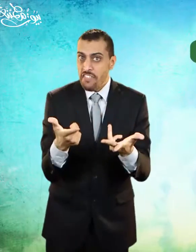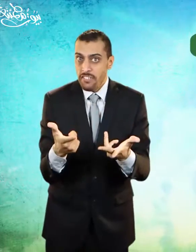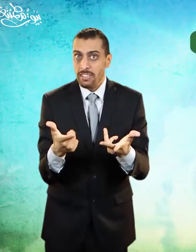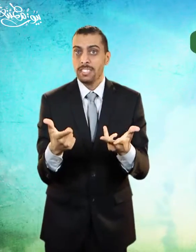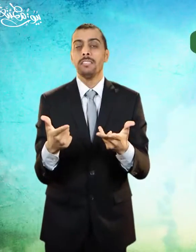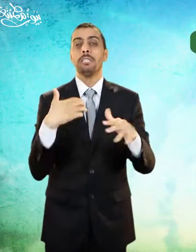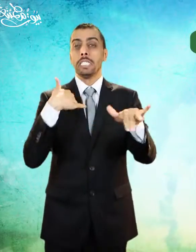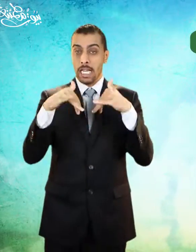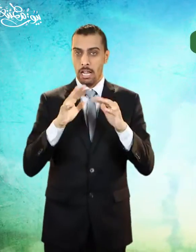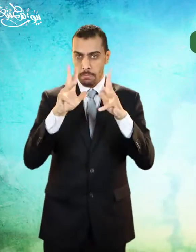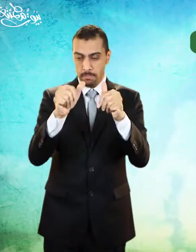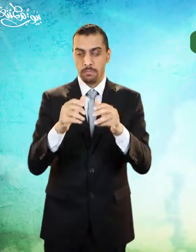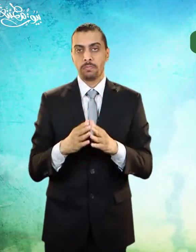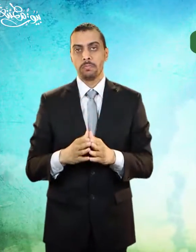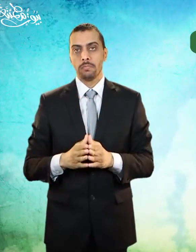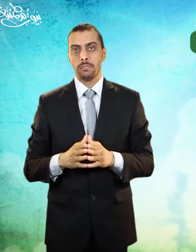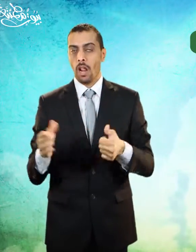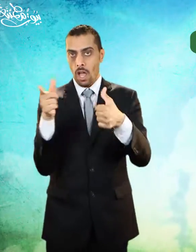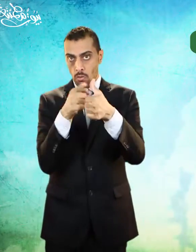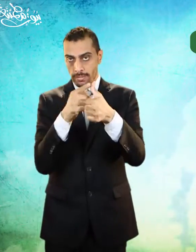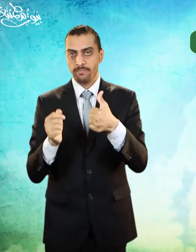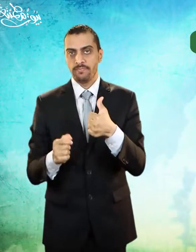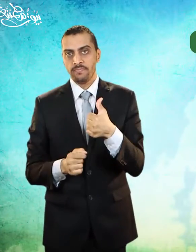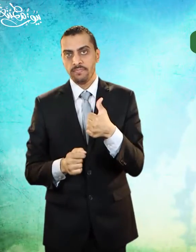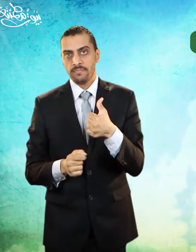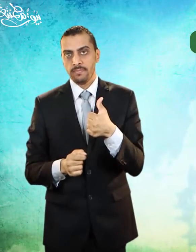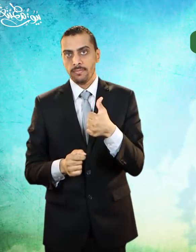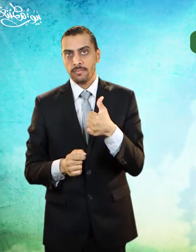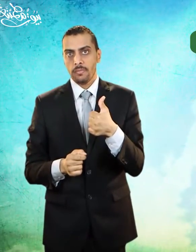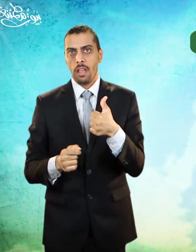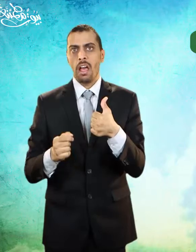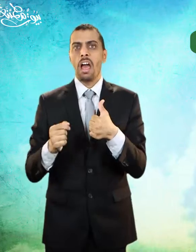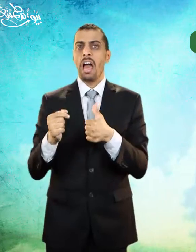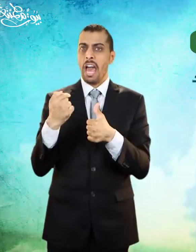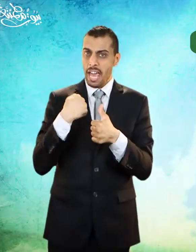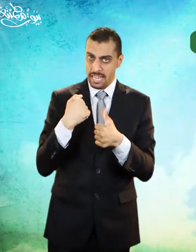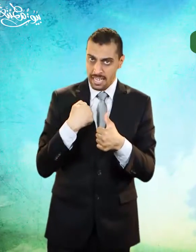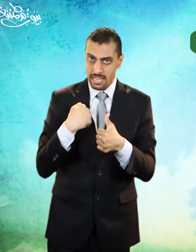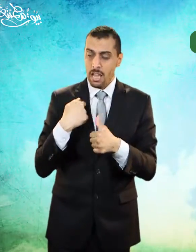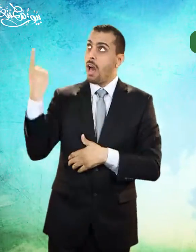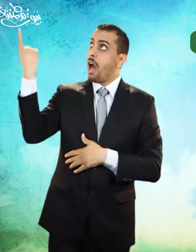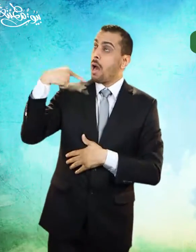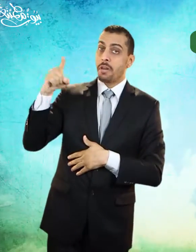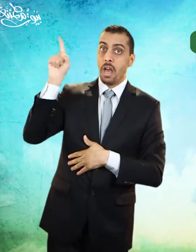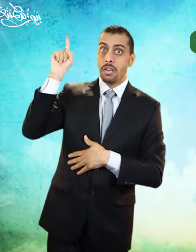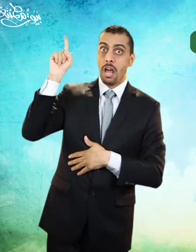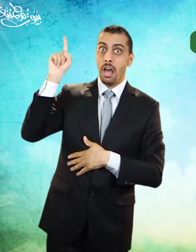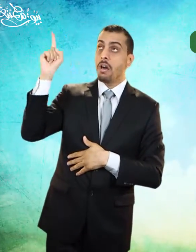ومن تلك الوسائل واحد أن يتبع الحاسد أمر الله